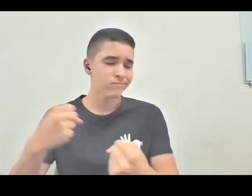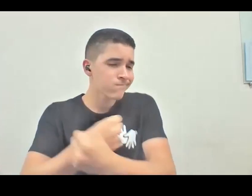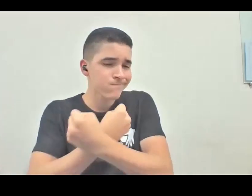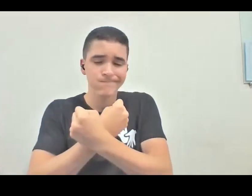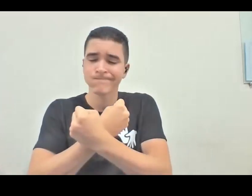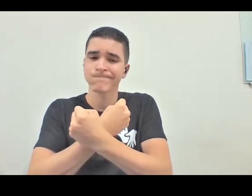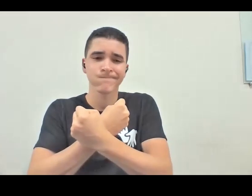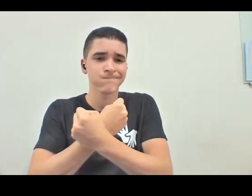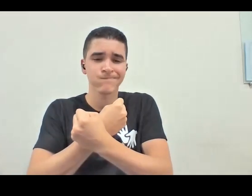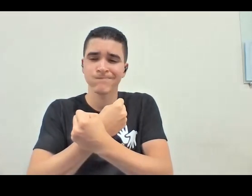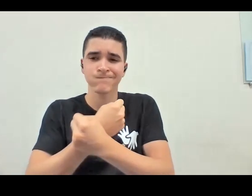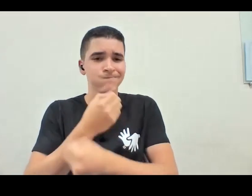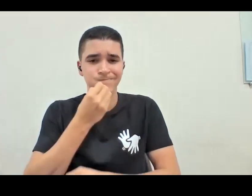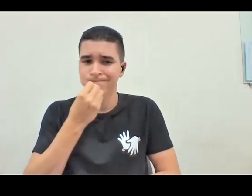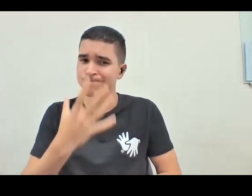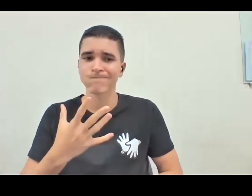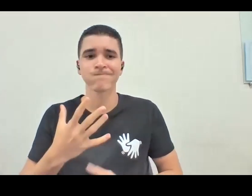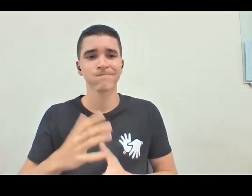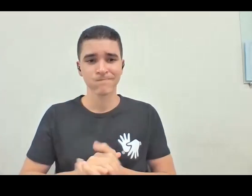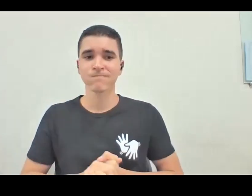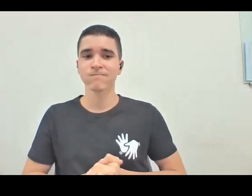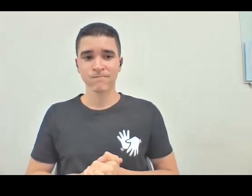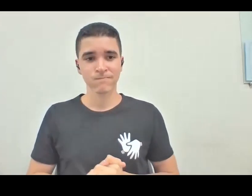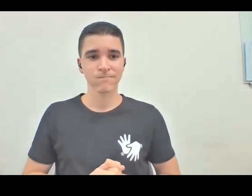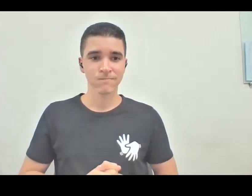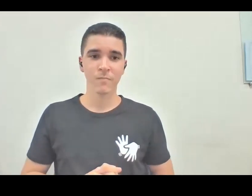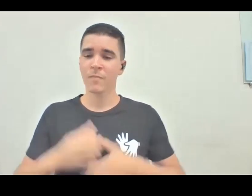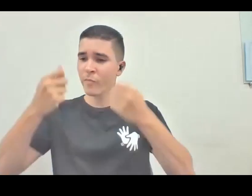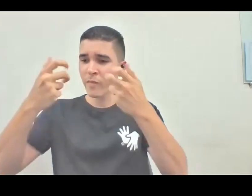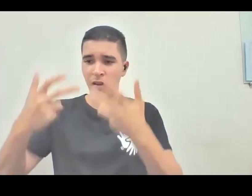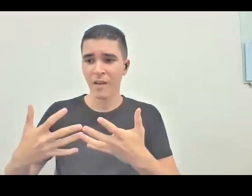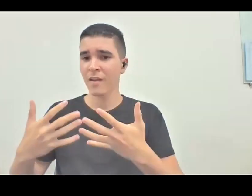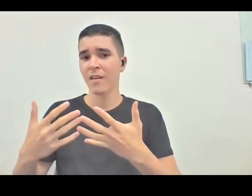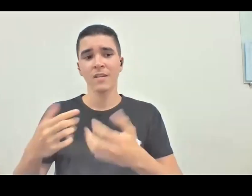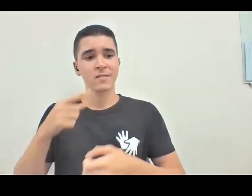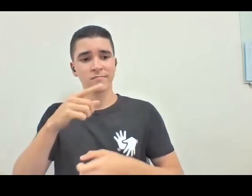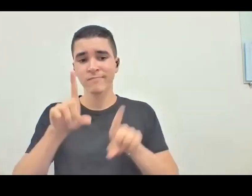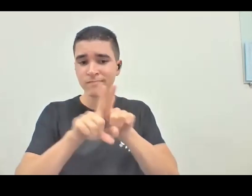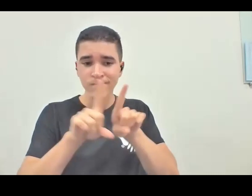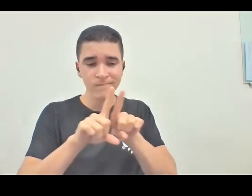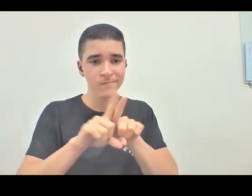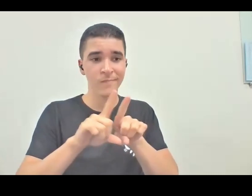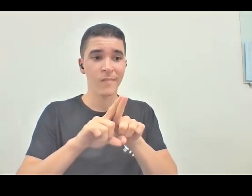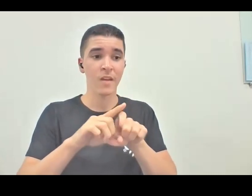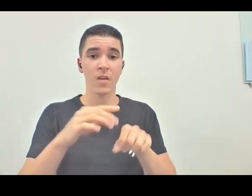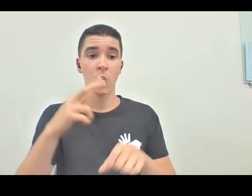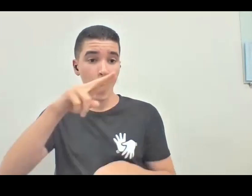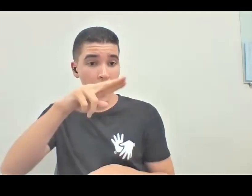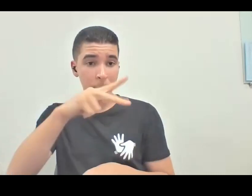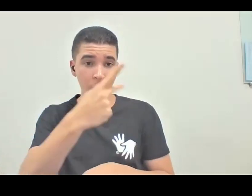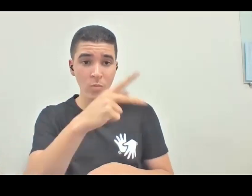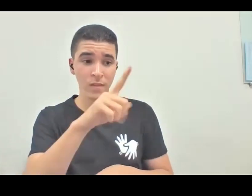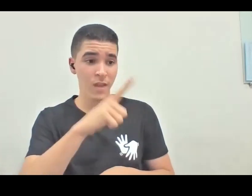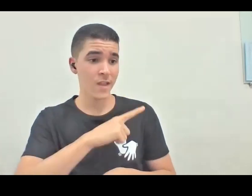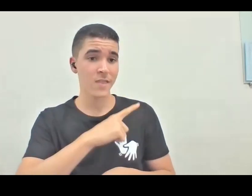generosa e pragmática também, dizendo, me contando também que ele com o irmão que também tem deficiência visual, eles toda